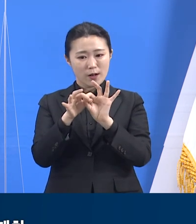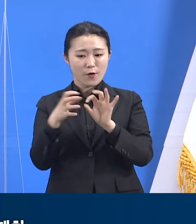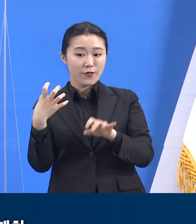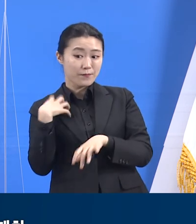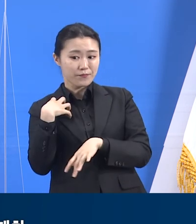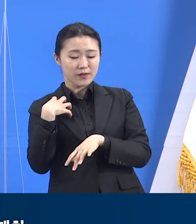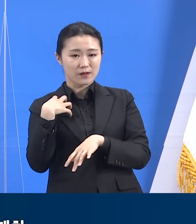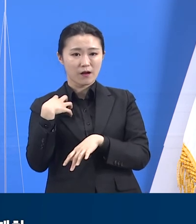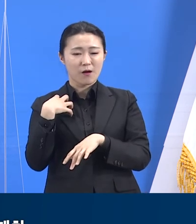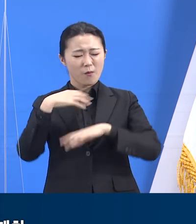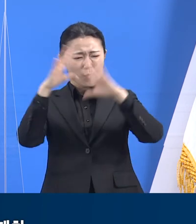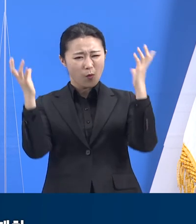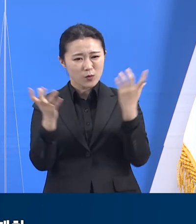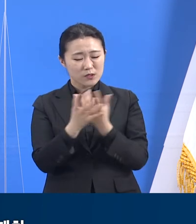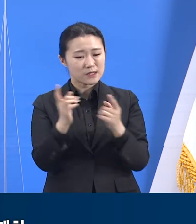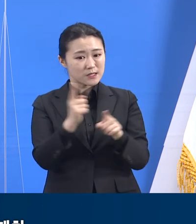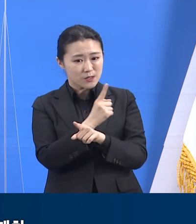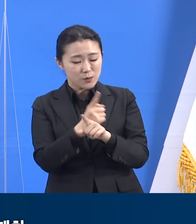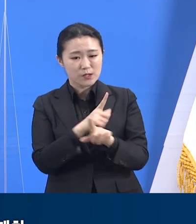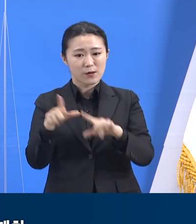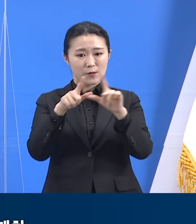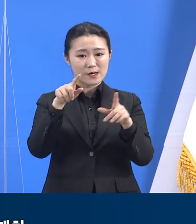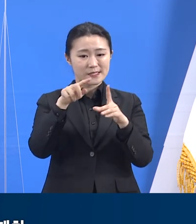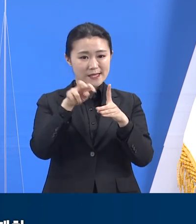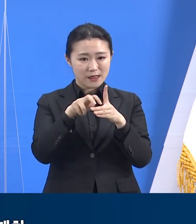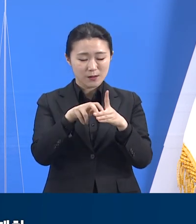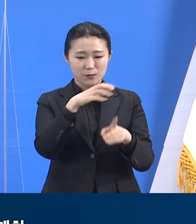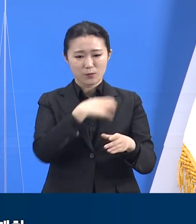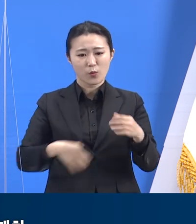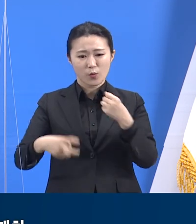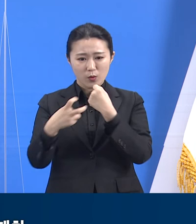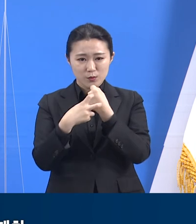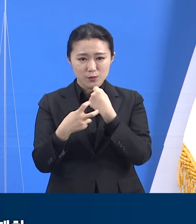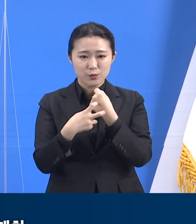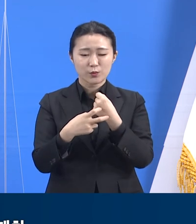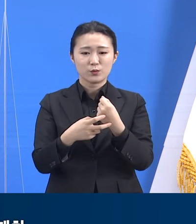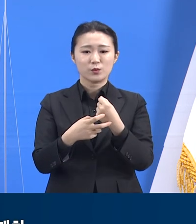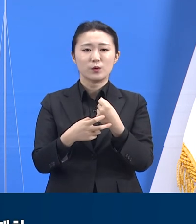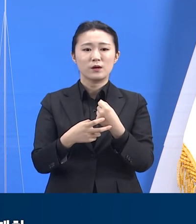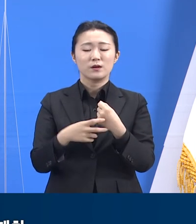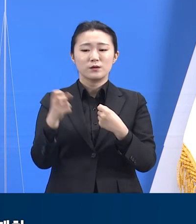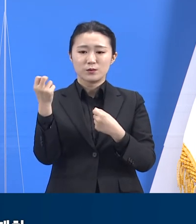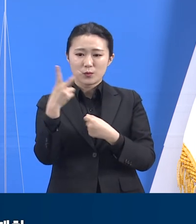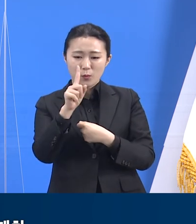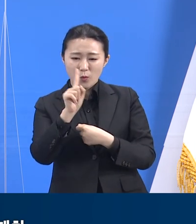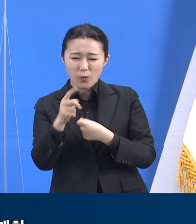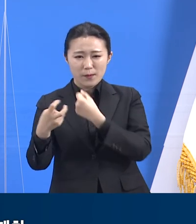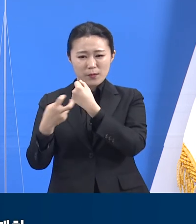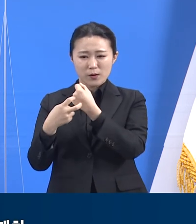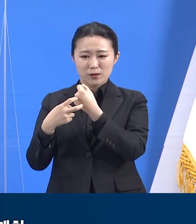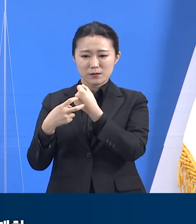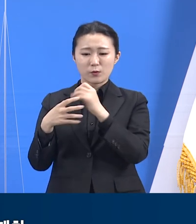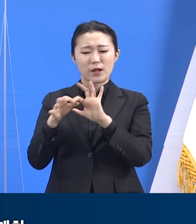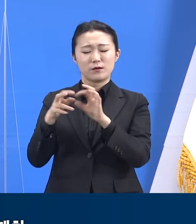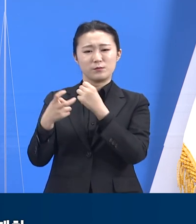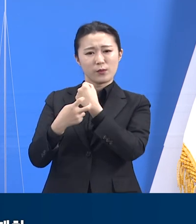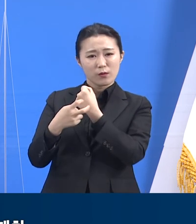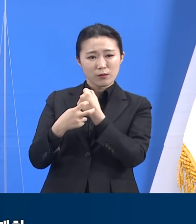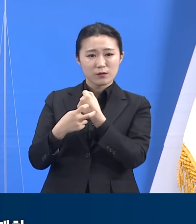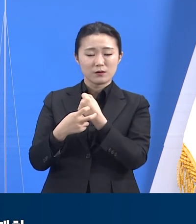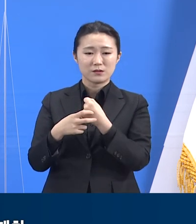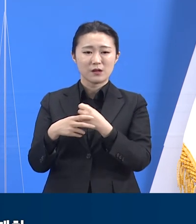모든 생활치료센터, 모든 보건소가 참여합니다. 발생통계, 의료자원 현황 등